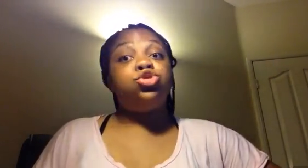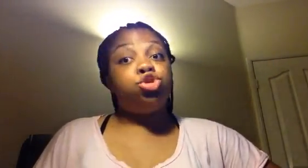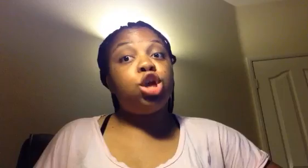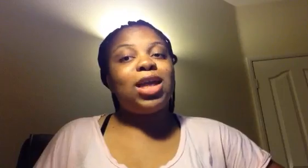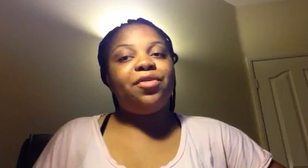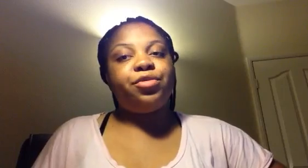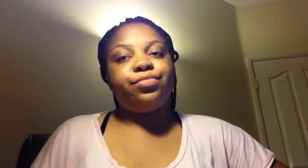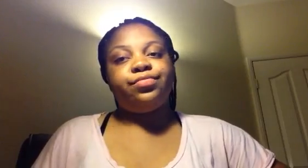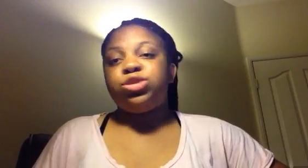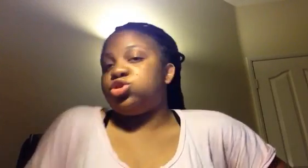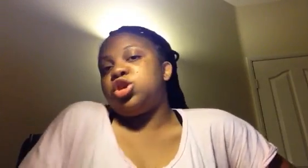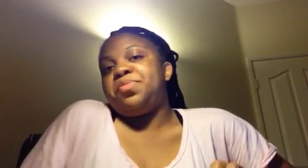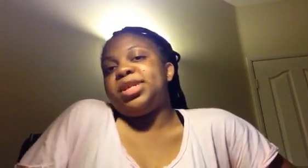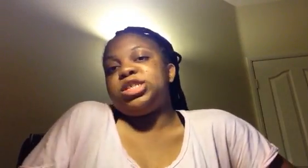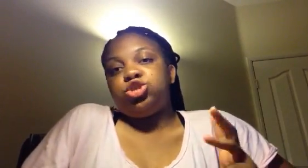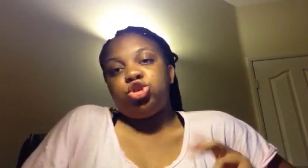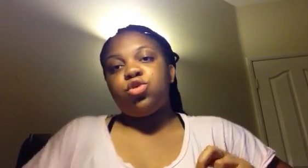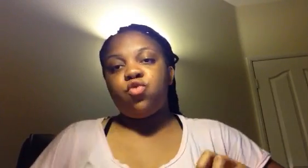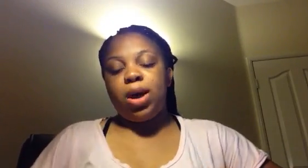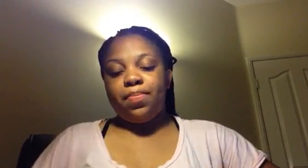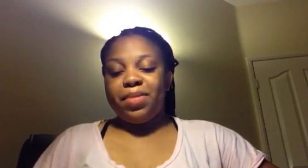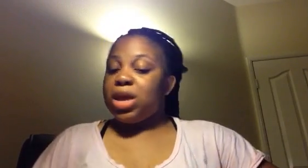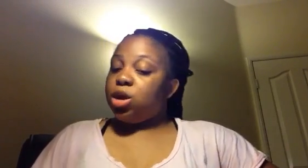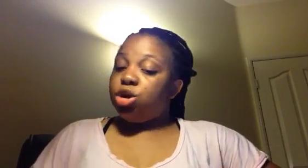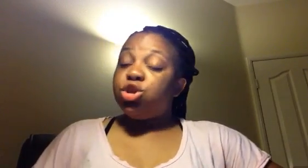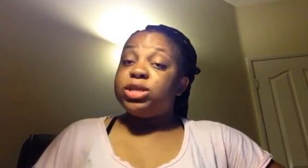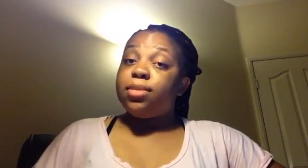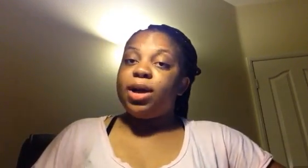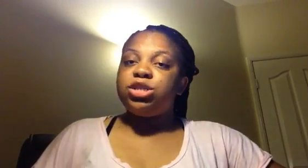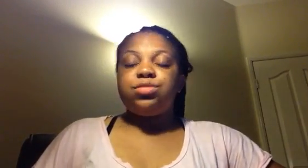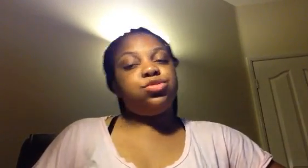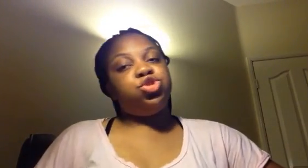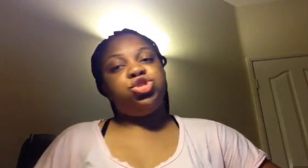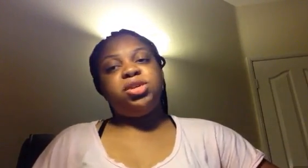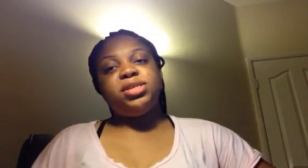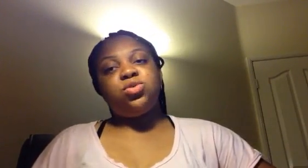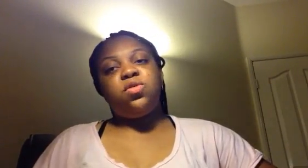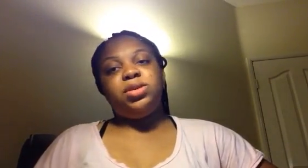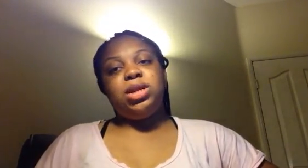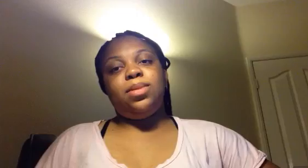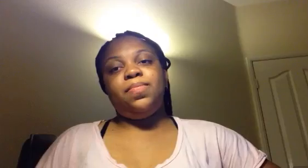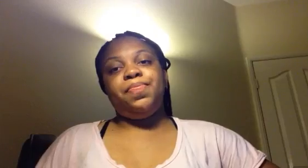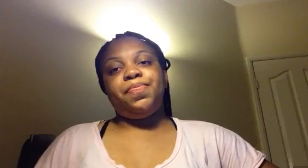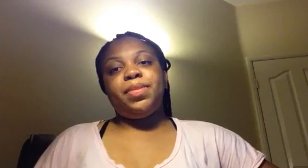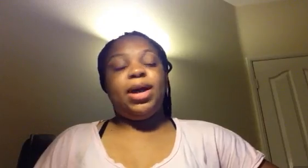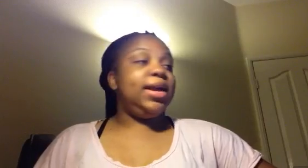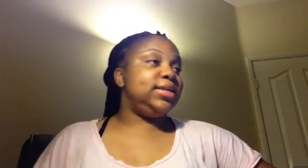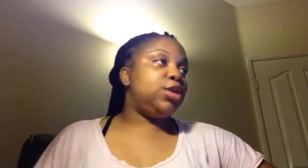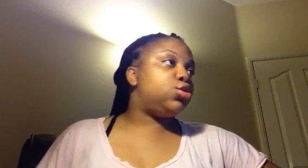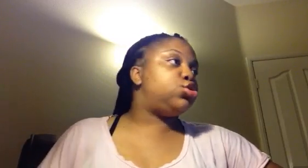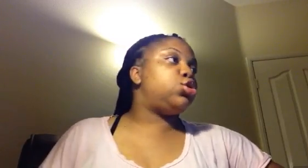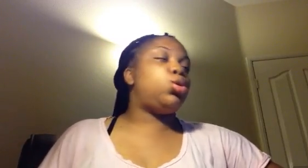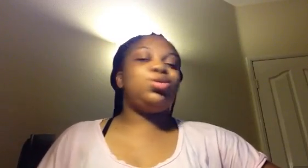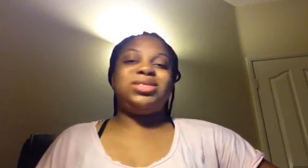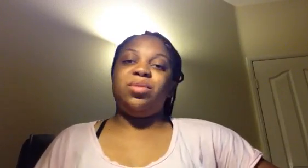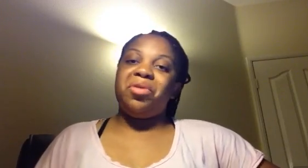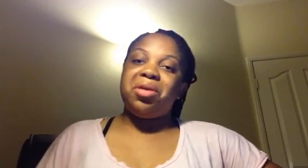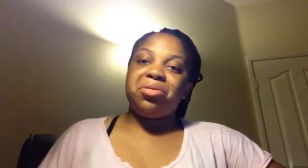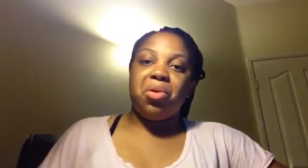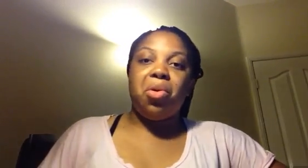Dieu t'a vu. C'est tout ce qu'il peut te dire. Dieu te voit. Le deuxième match, Dieu sait ce qu faisait là-bas. Alexandre, Son, Samuel Eto